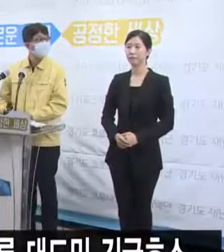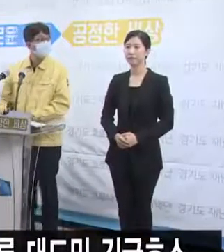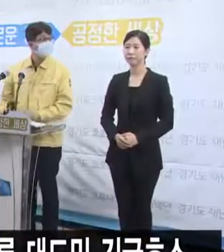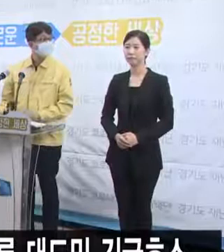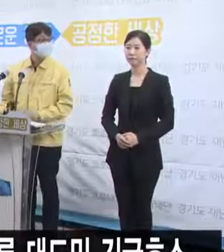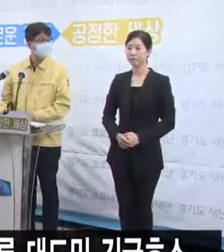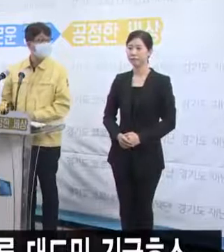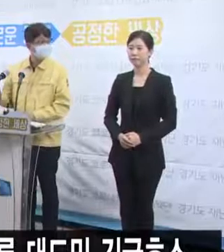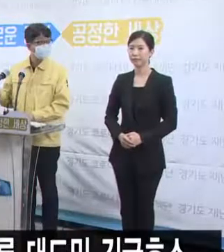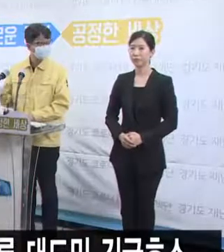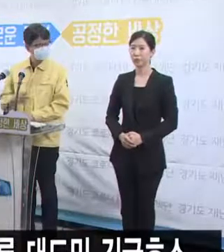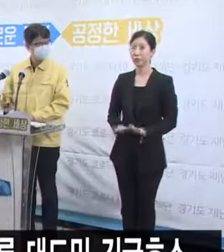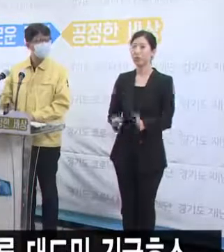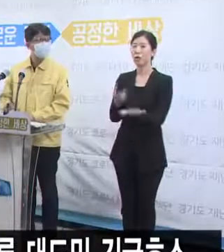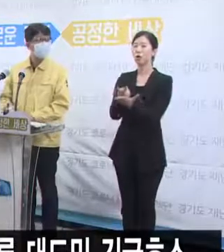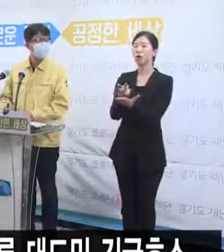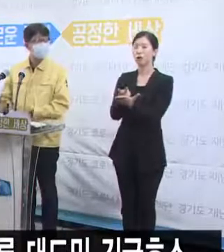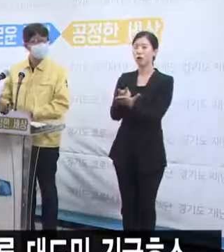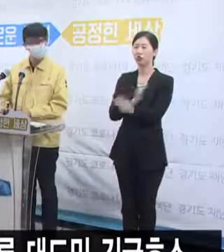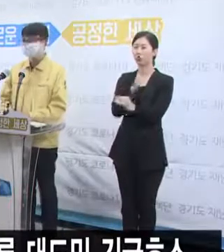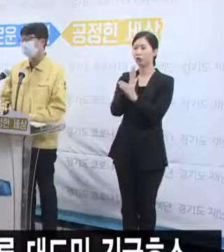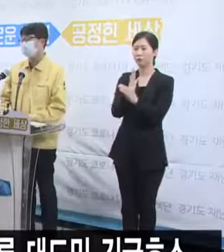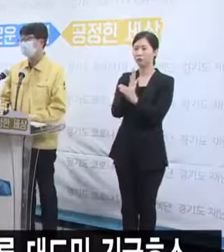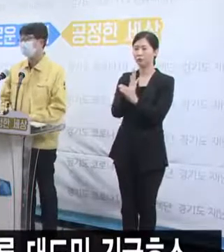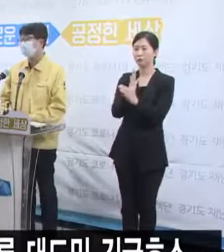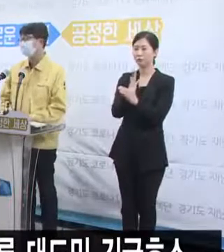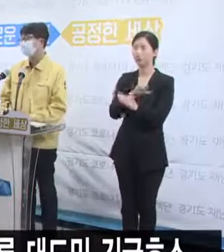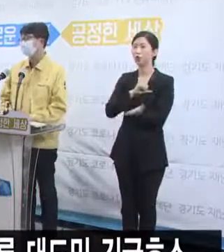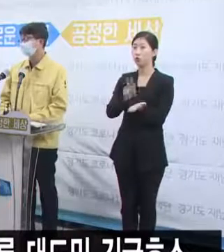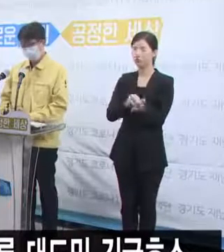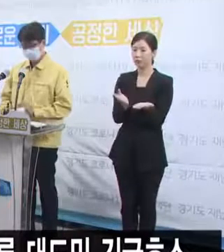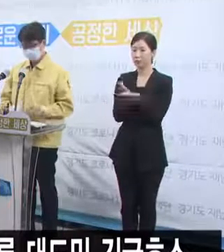병상 위주로 좀 했으면 좋겠습니다. 오늘의 주제에 맞춰서 나머지 2시에 하겠고요.